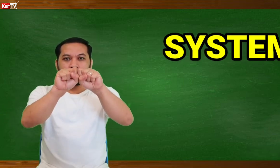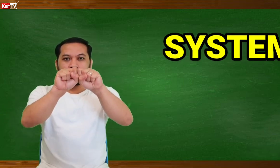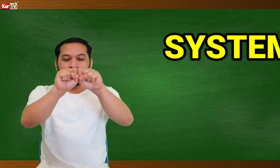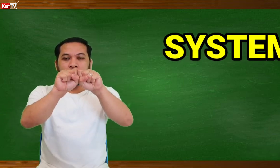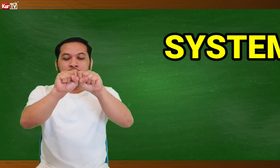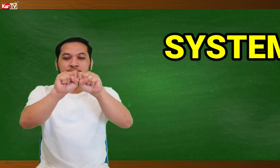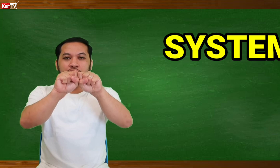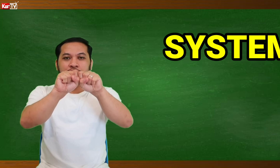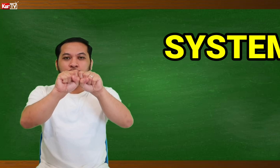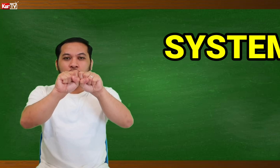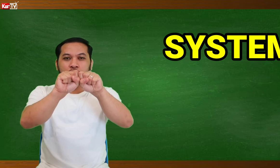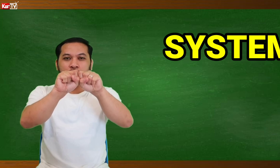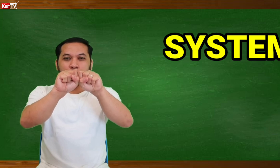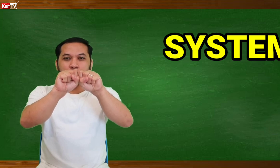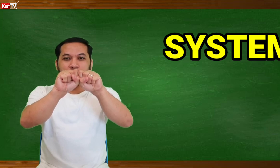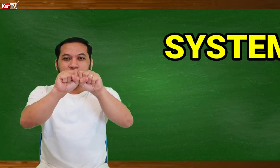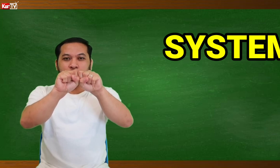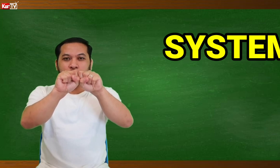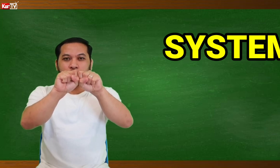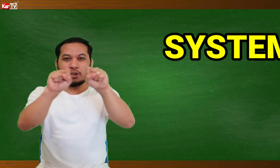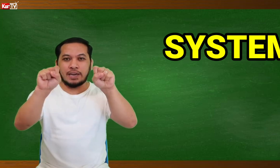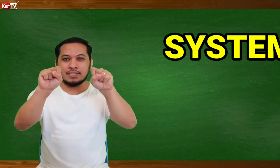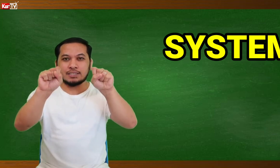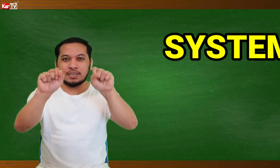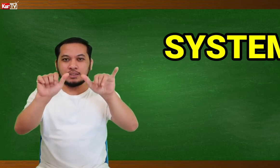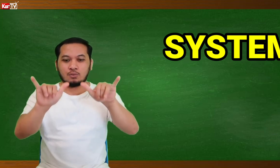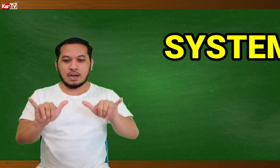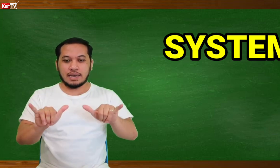Naka-letter S po kayo, tapos si ganito nyo, S and Y.